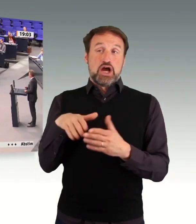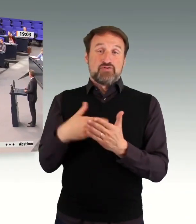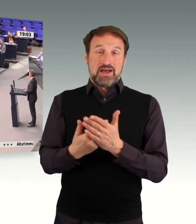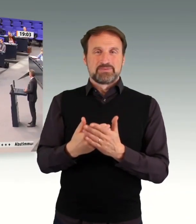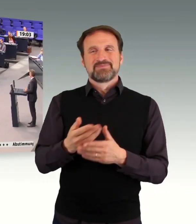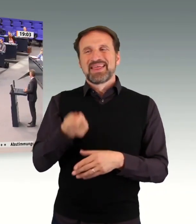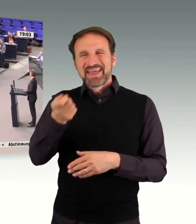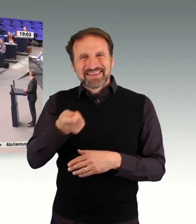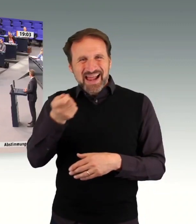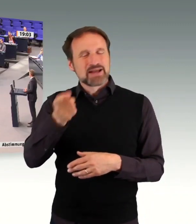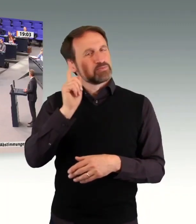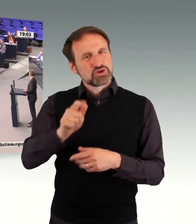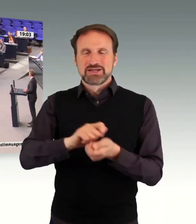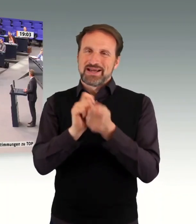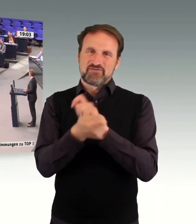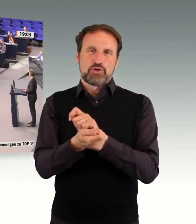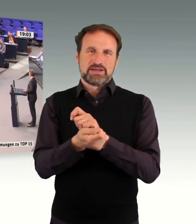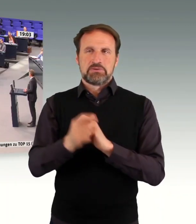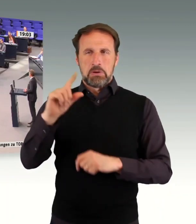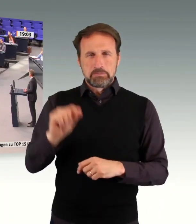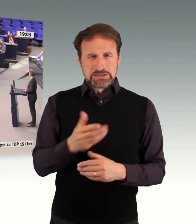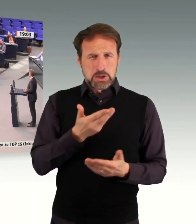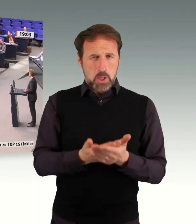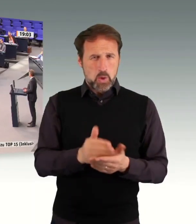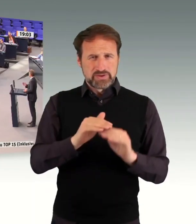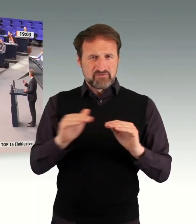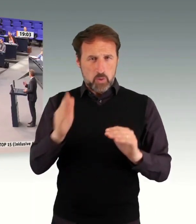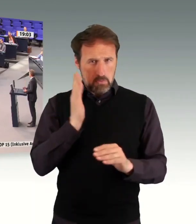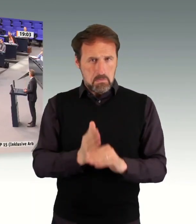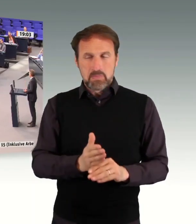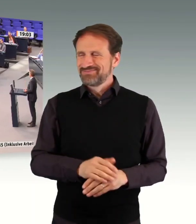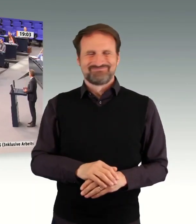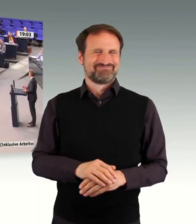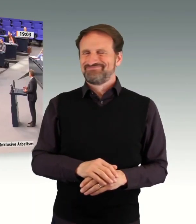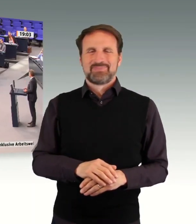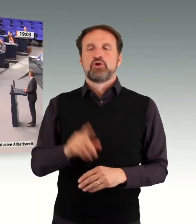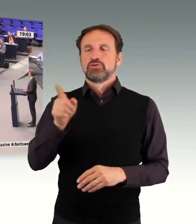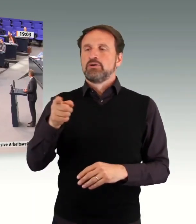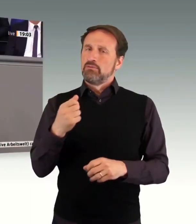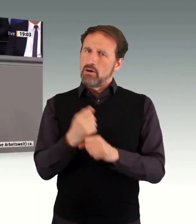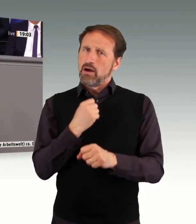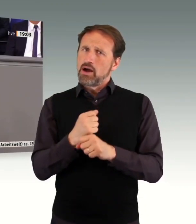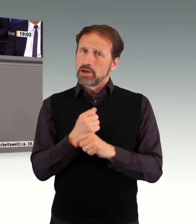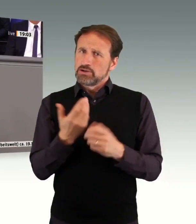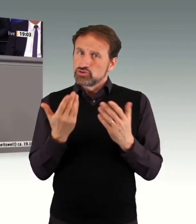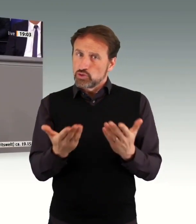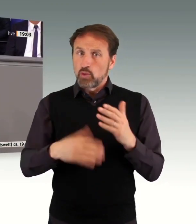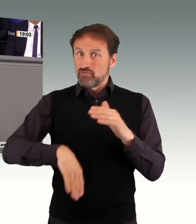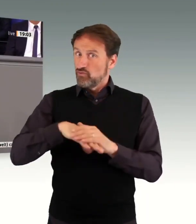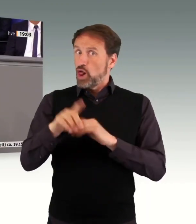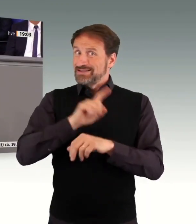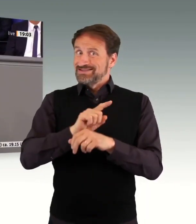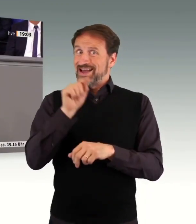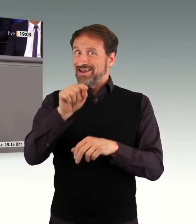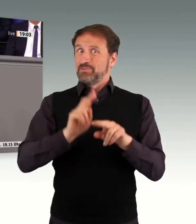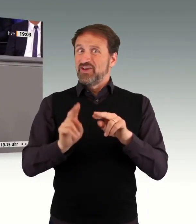auf dem Mindestlohnniveau stehen bleiben muss und dass es zweitens so ist, dass ich von meiner Arbeit der Vollzeittätigkeit in der Werkstatt leben